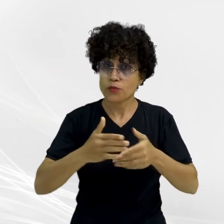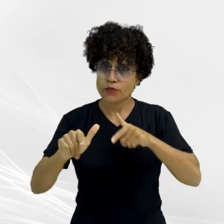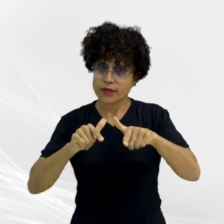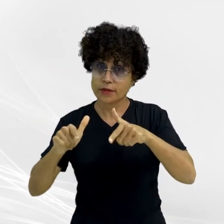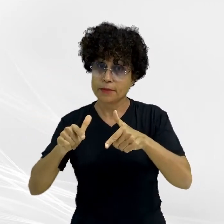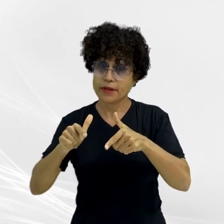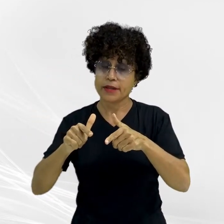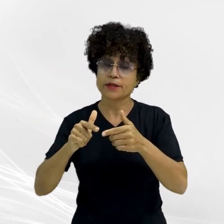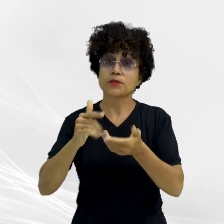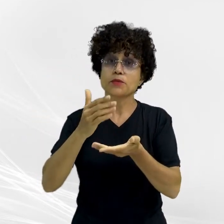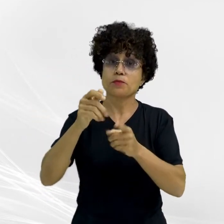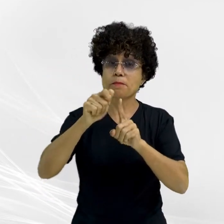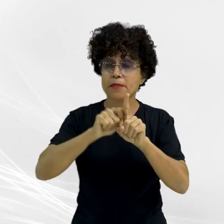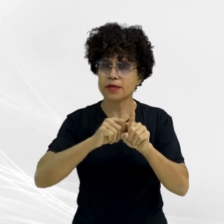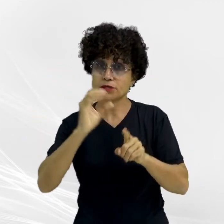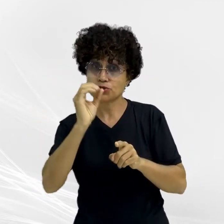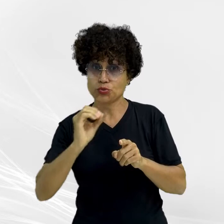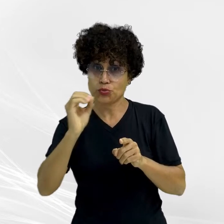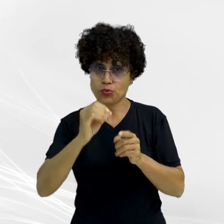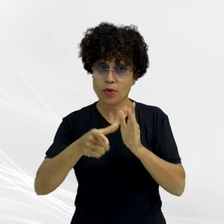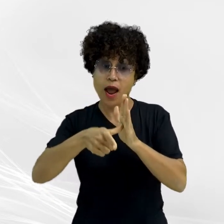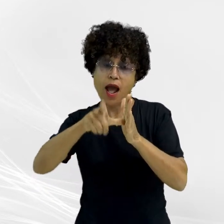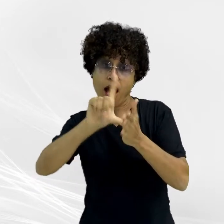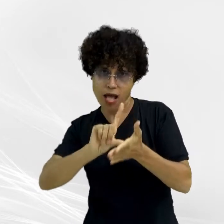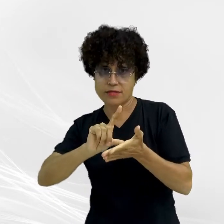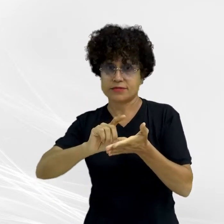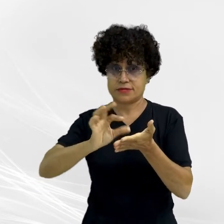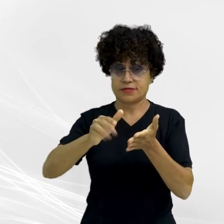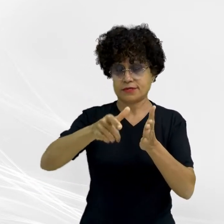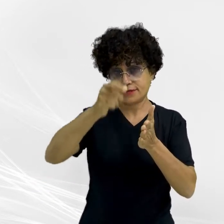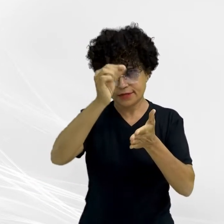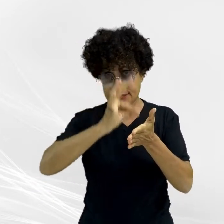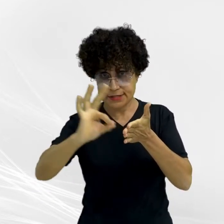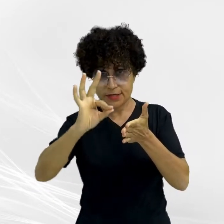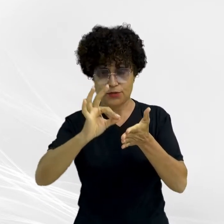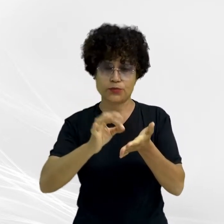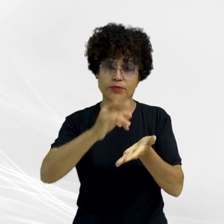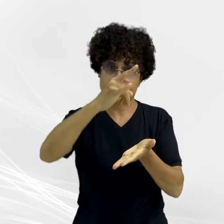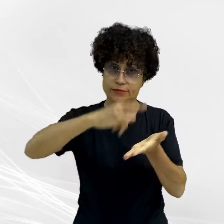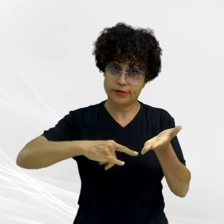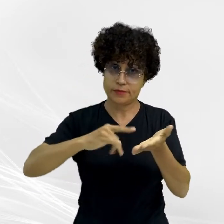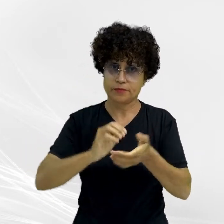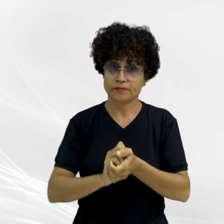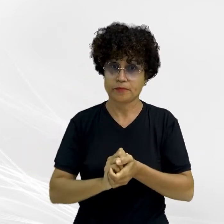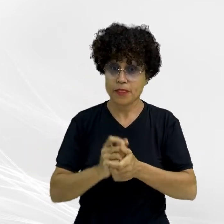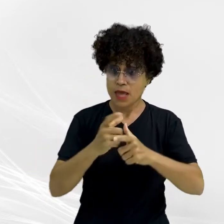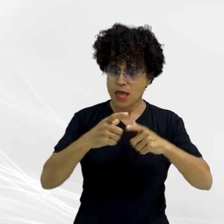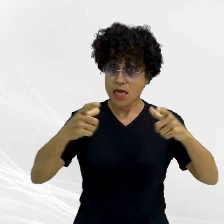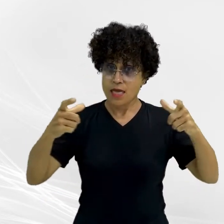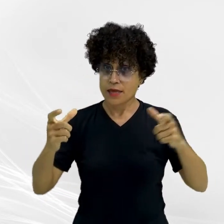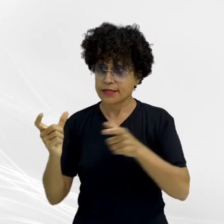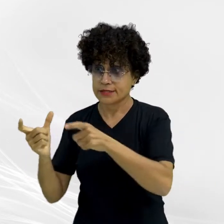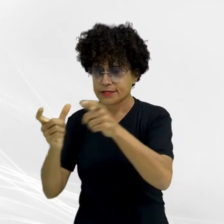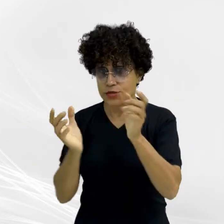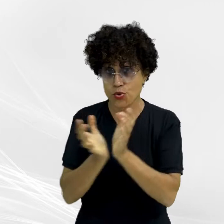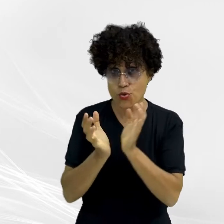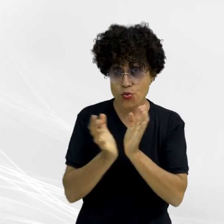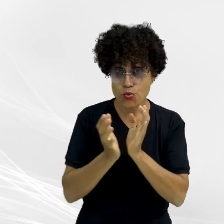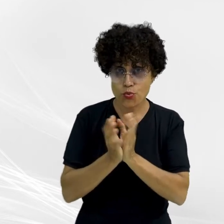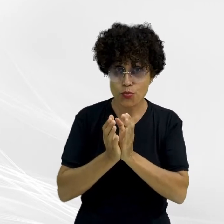está atuando desde o início do mês de outubro, mesmo antes da assinatura do termo. A expansão da rede é um projeto estratégico da área